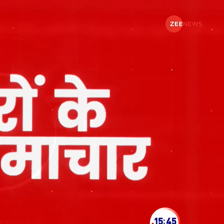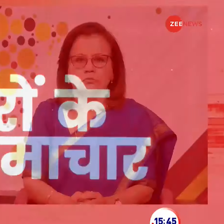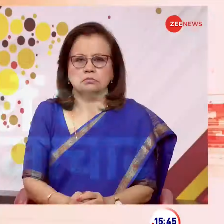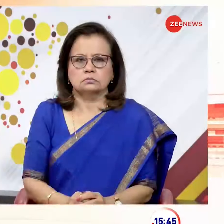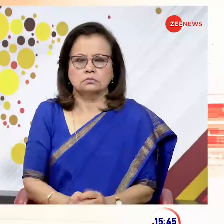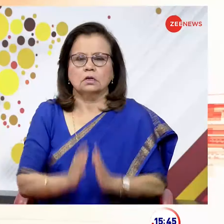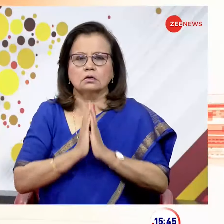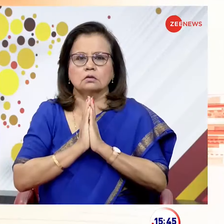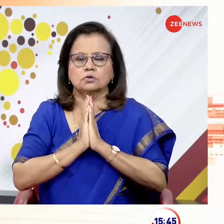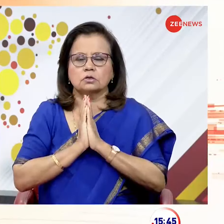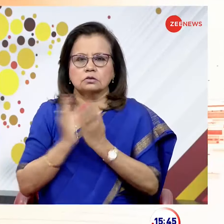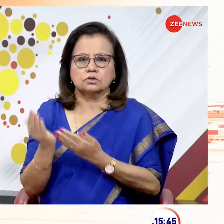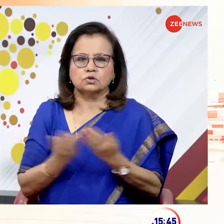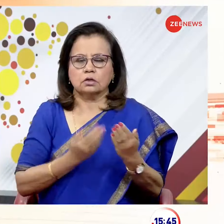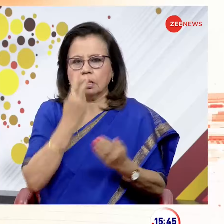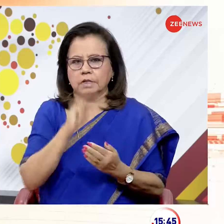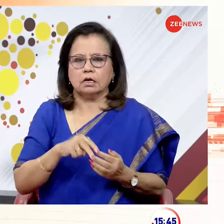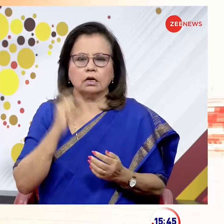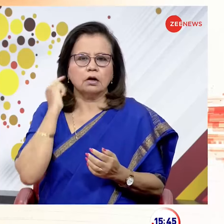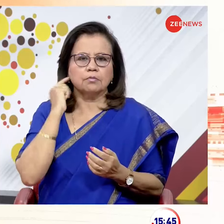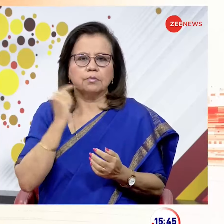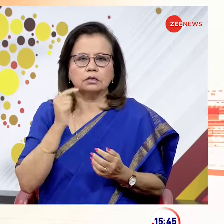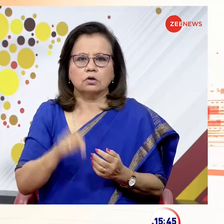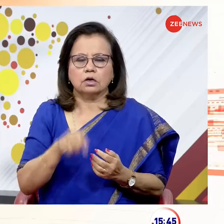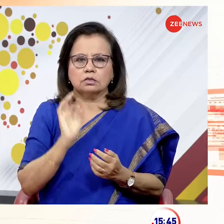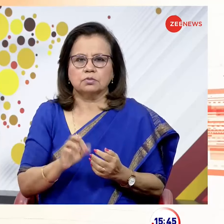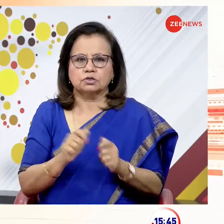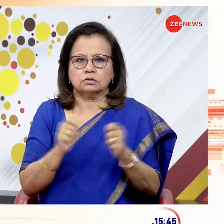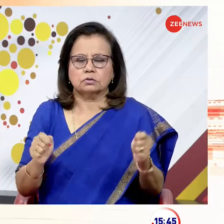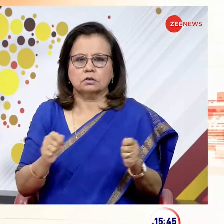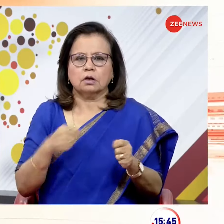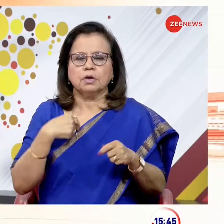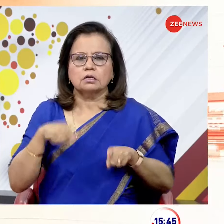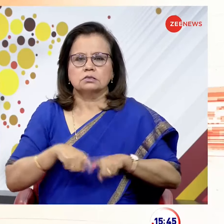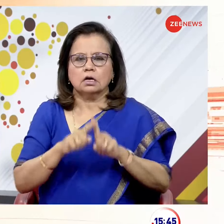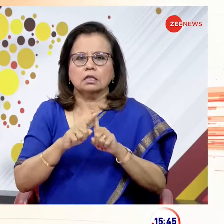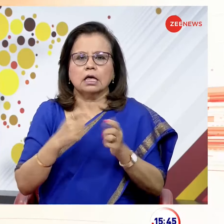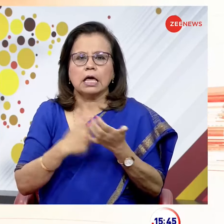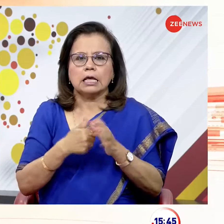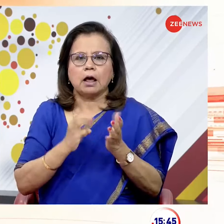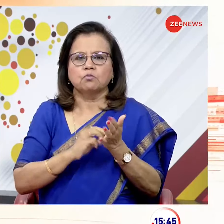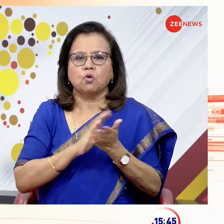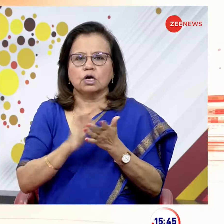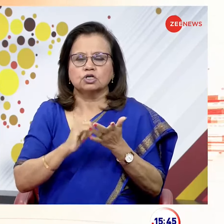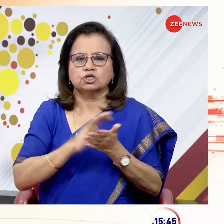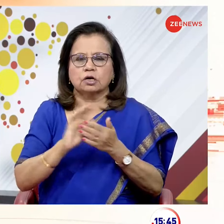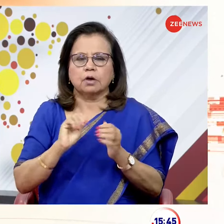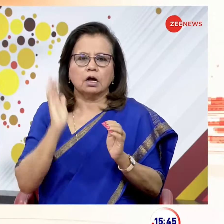स्वागत आपका आप देख रहे हैं बधिरों के लिए समाचार मेरे साथ हैं रजनी कालरा करते हैं खबरों की